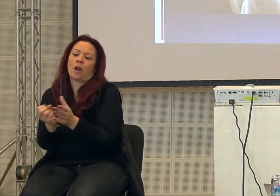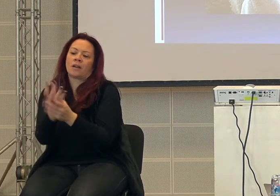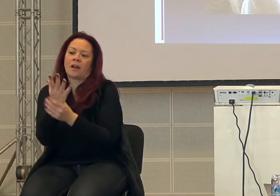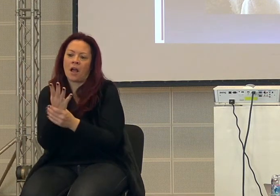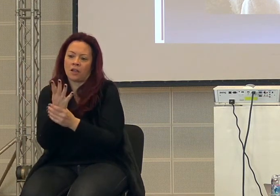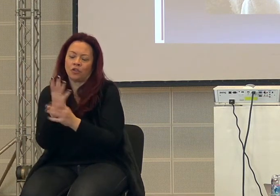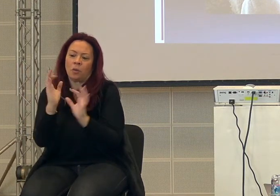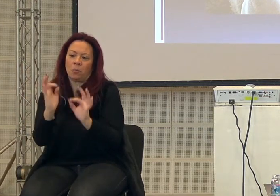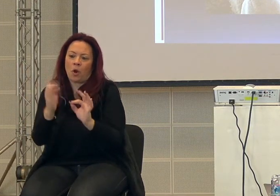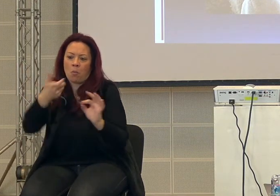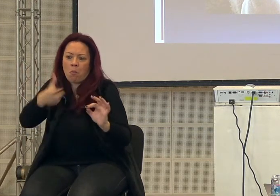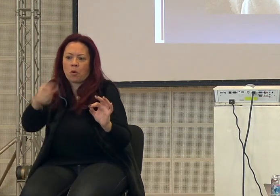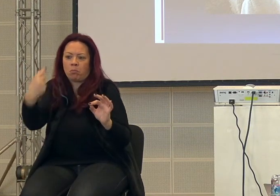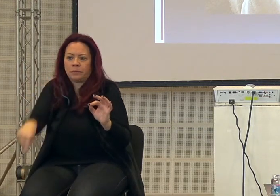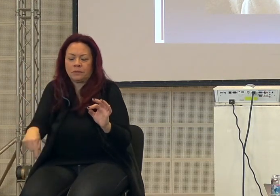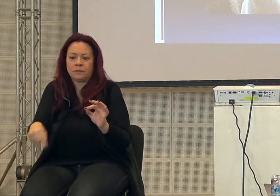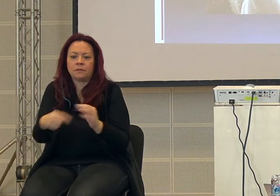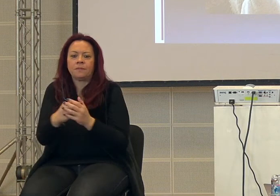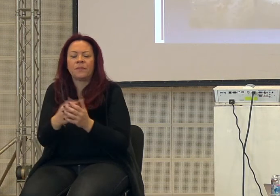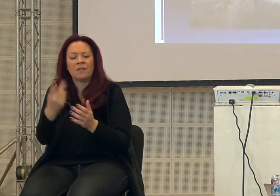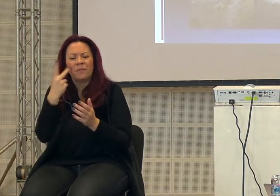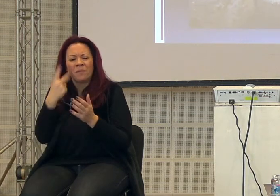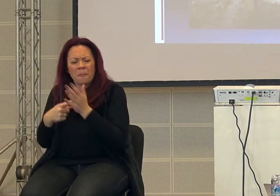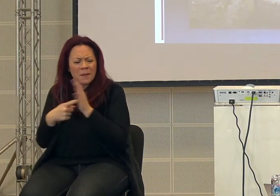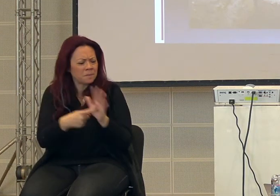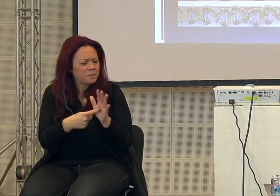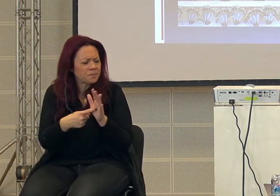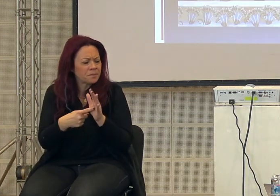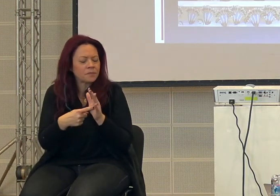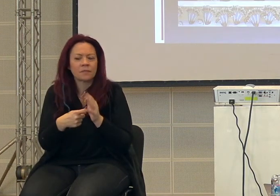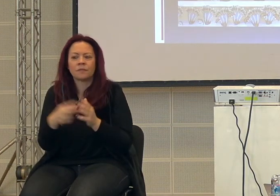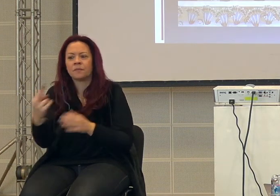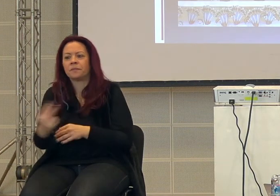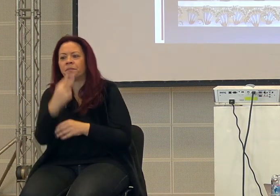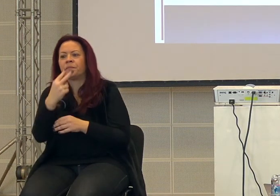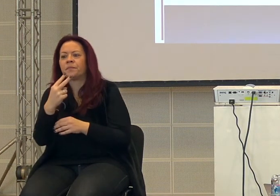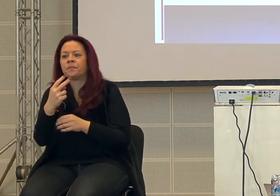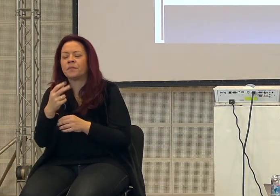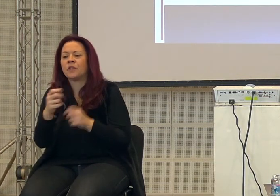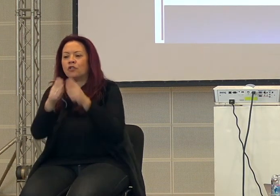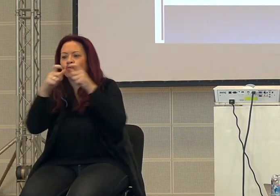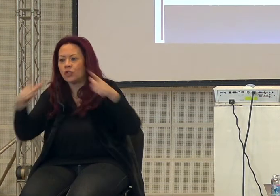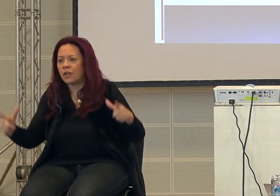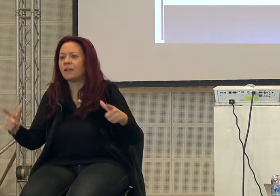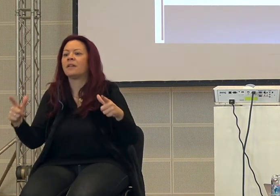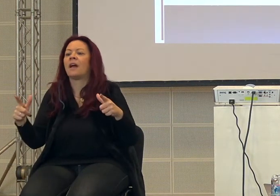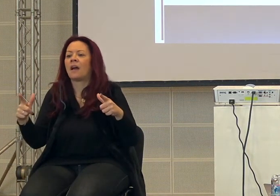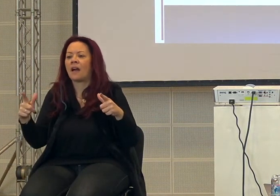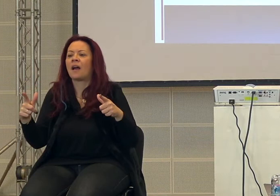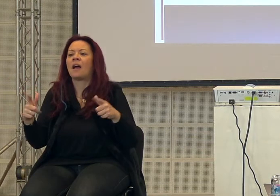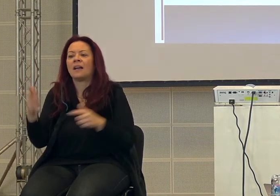questo. qui c'è, vi volevo far vedere, l'avevo preso, ecco qui le prime città, le grandi civiltà, dei